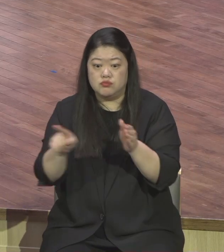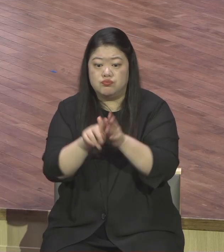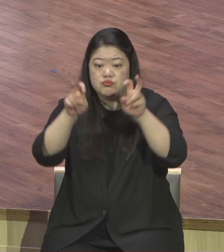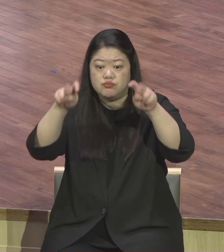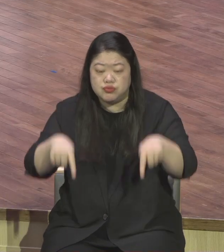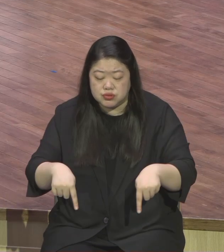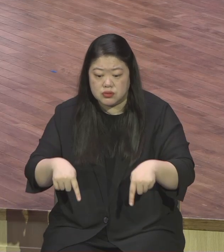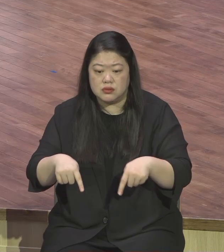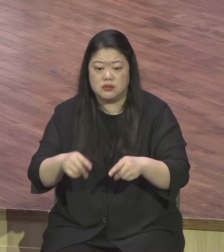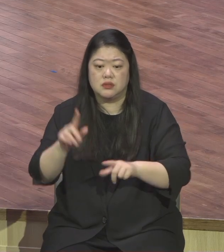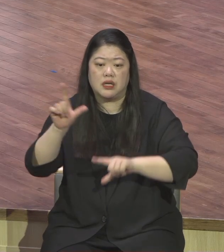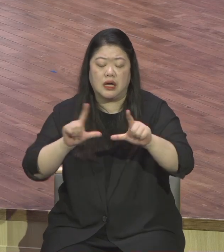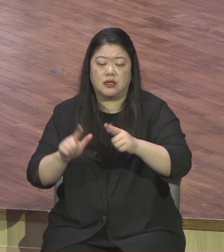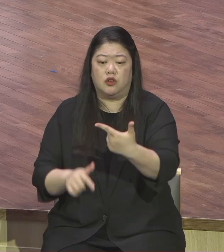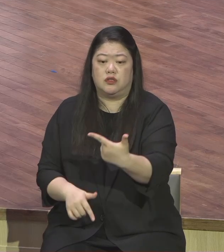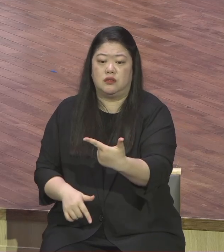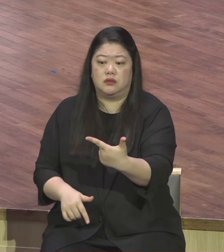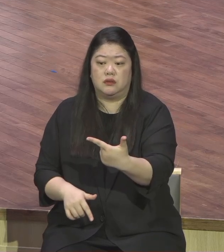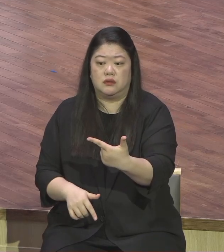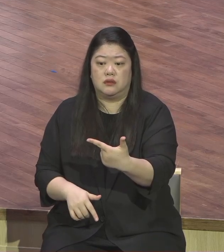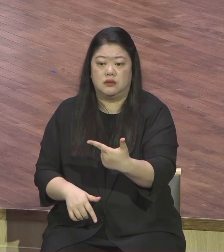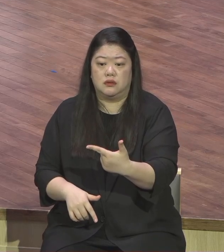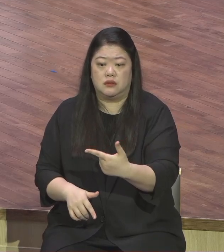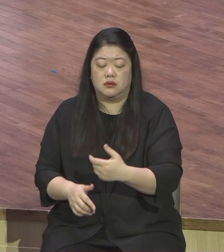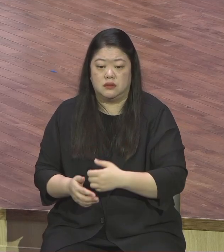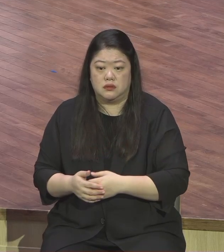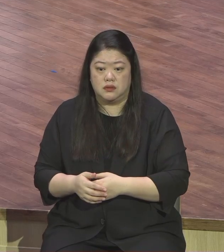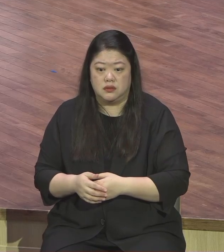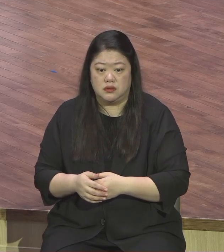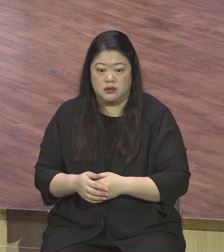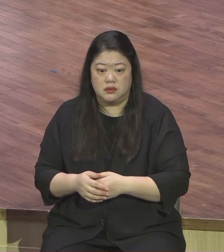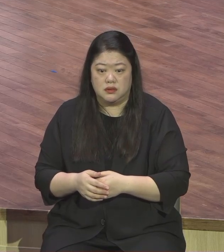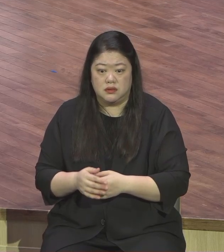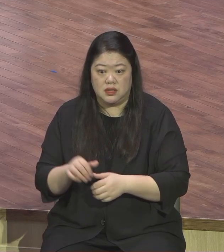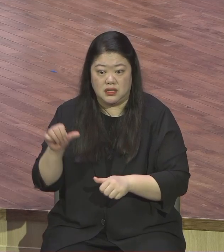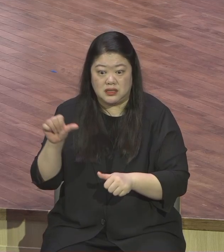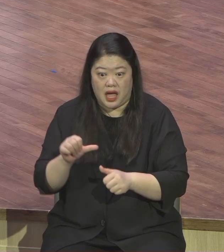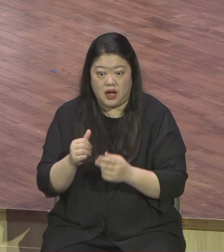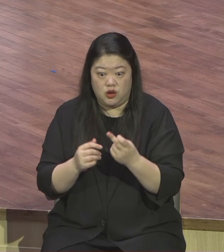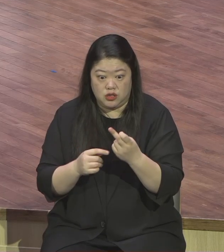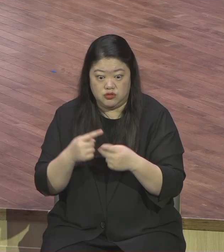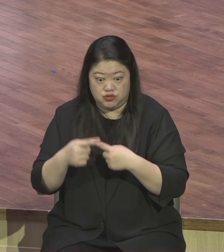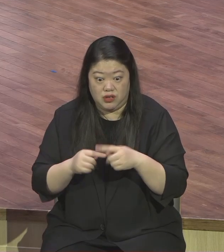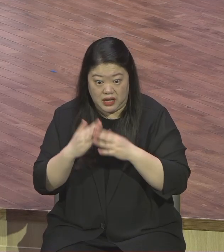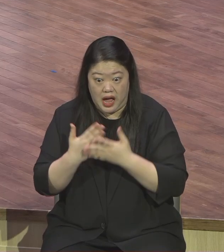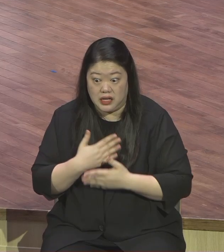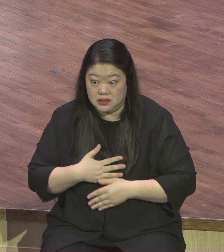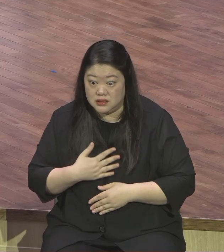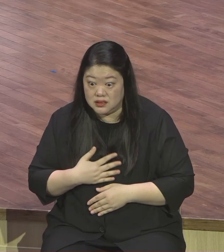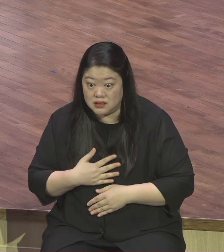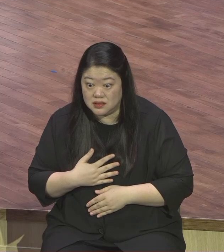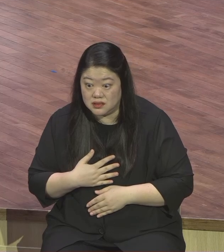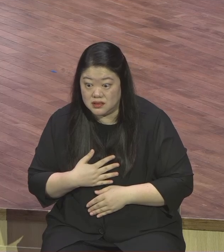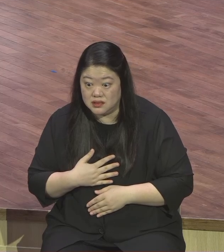예원계단이면 이 정도는 알고 설명할 수 있어야지 그래야 불신자에 영향을 입히지 아멘